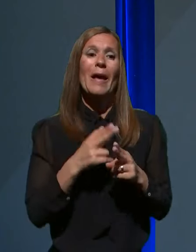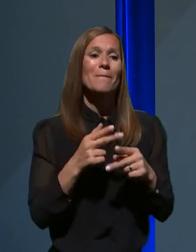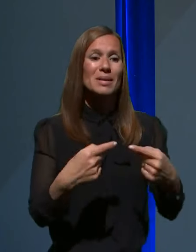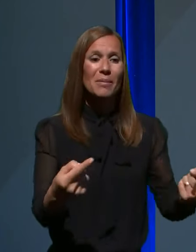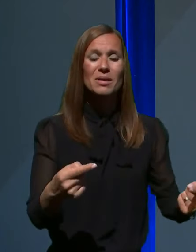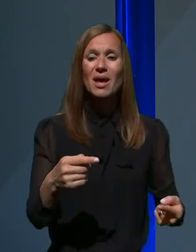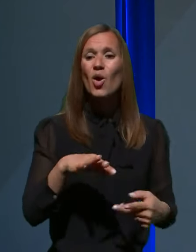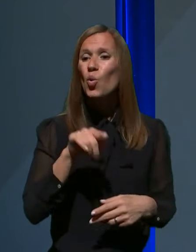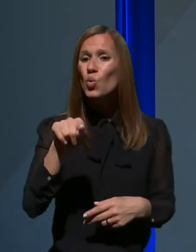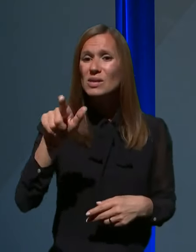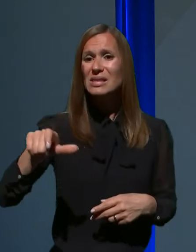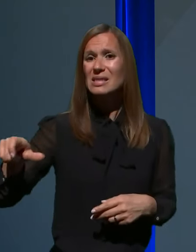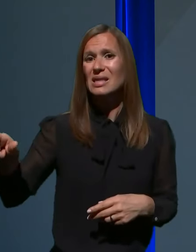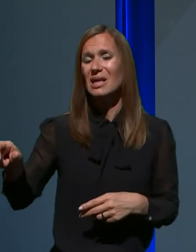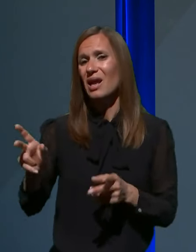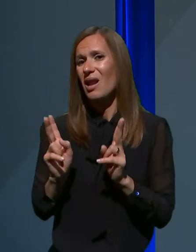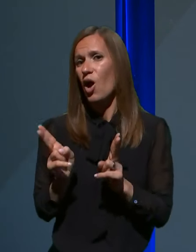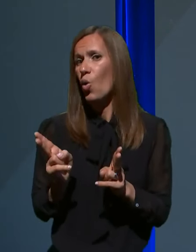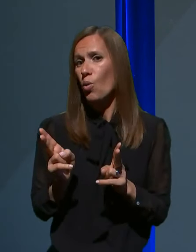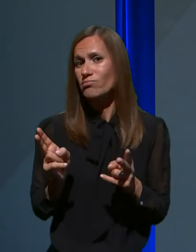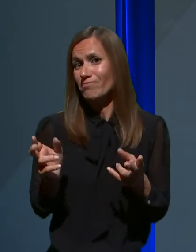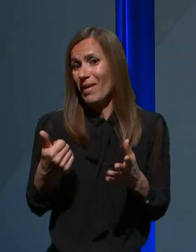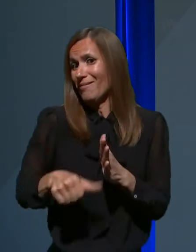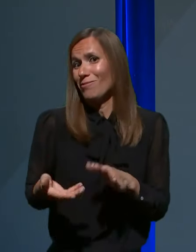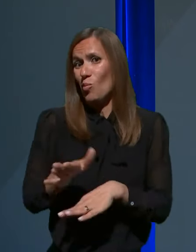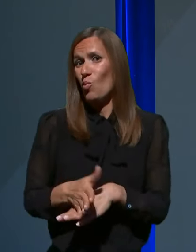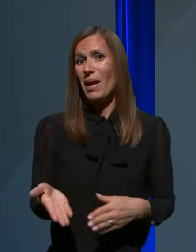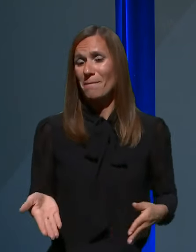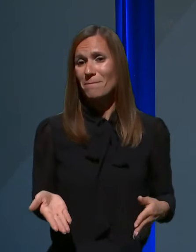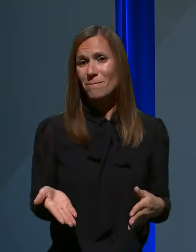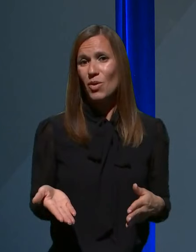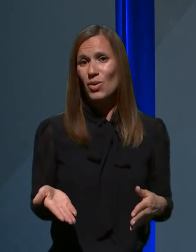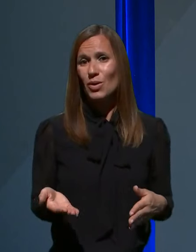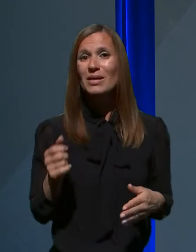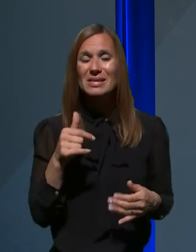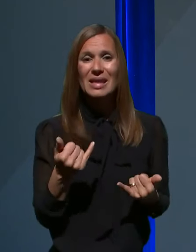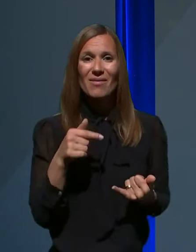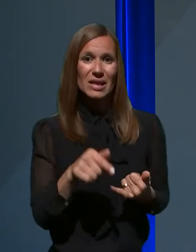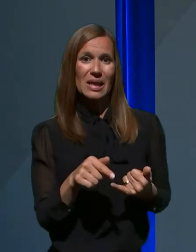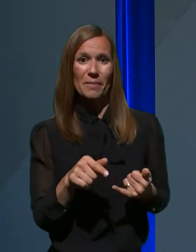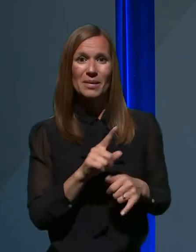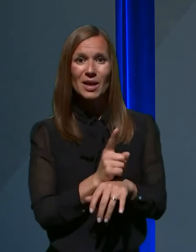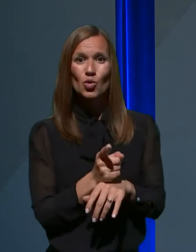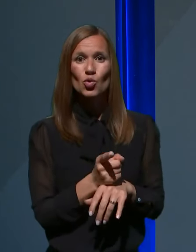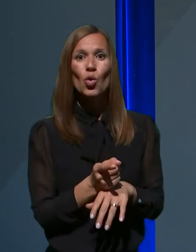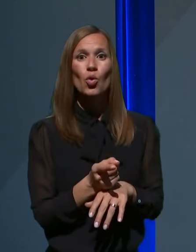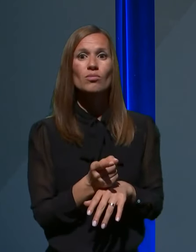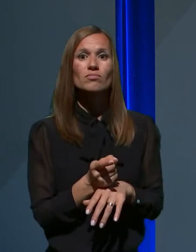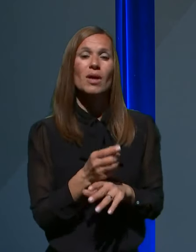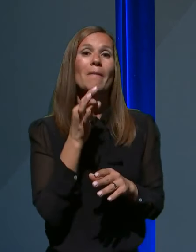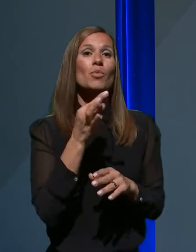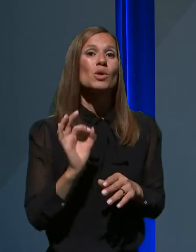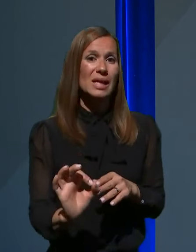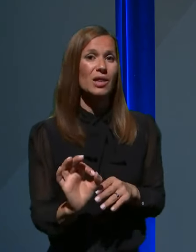lahko umremo. In da v tem trenutku ta umrljivost, če gledamo na